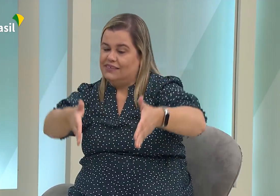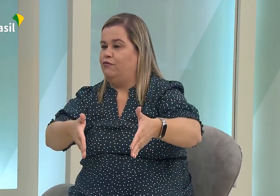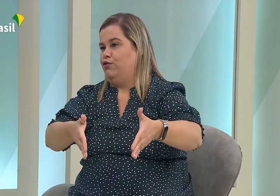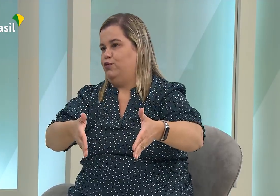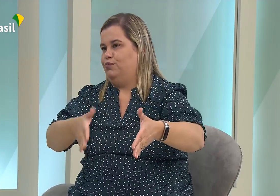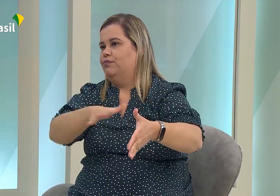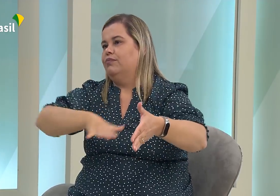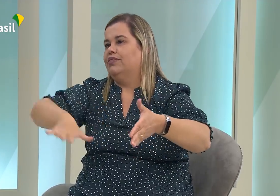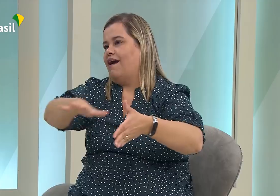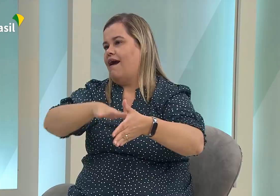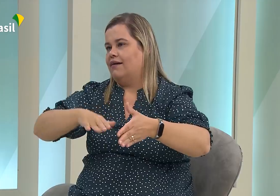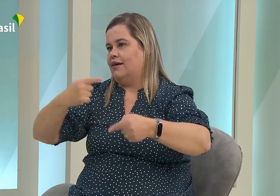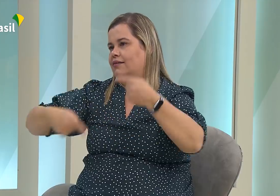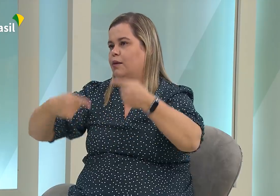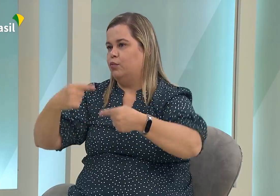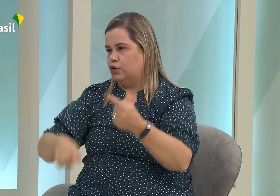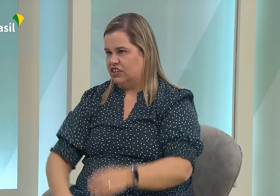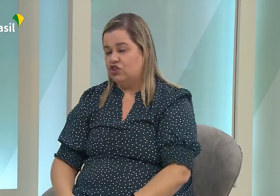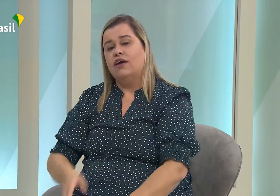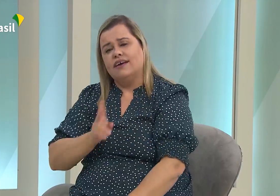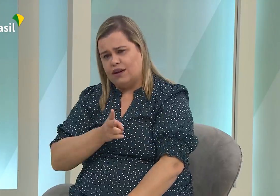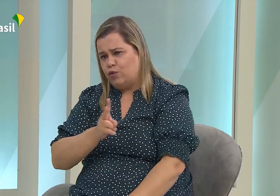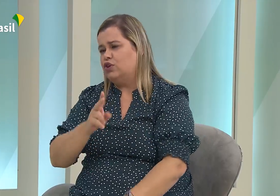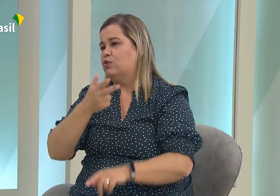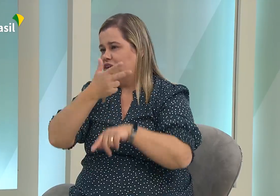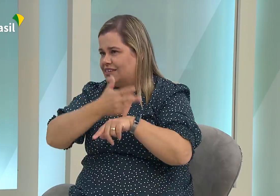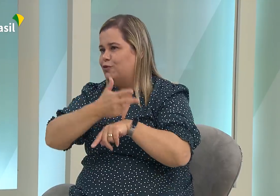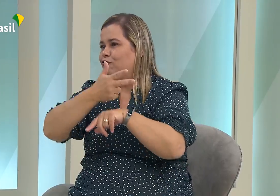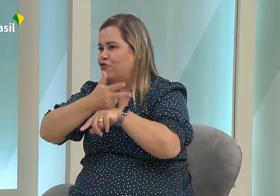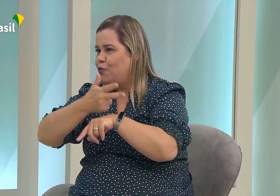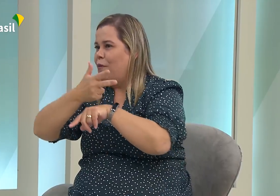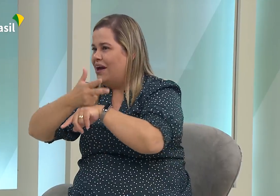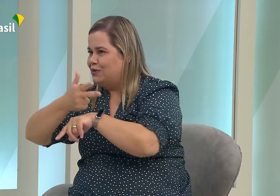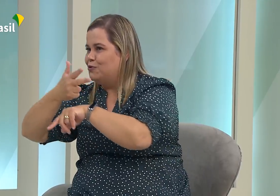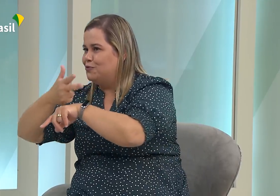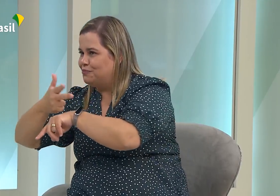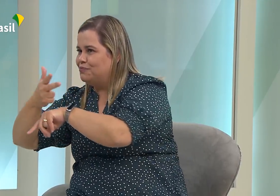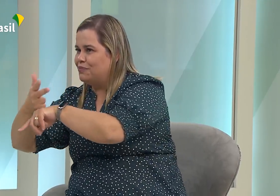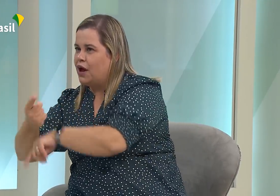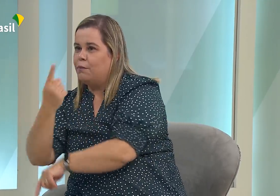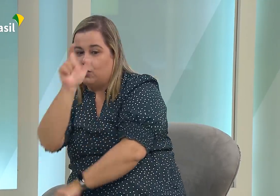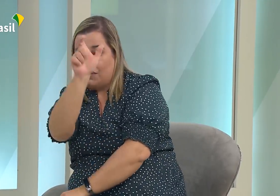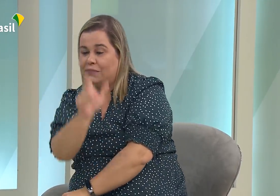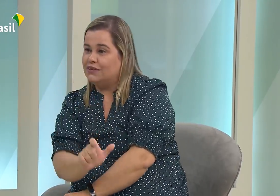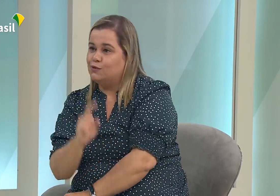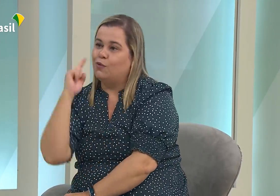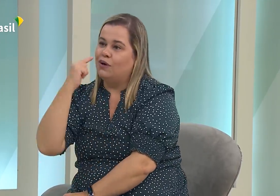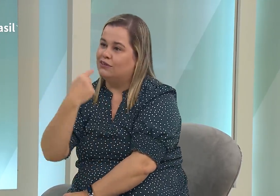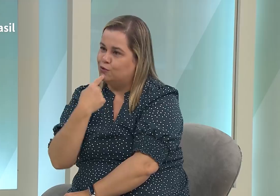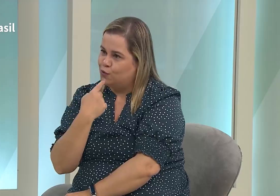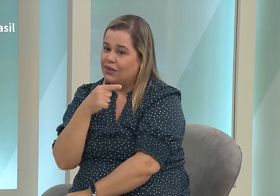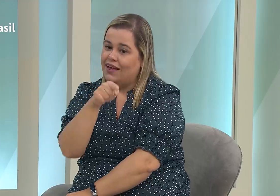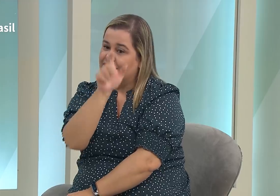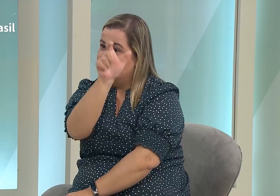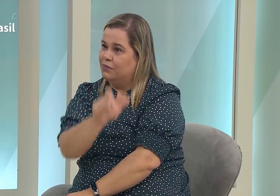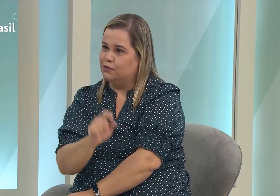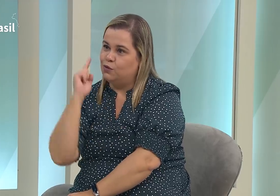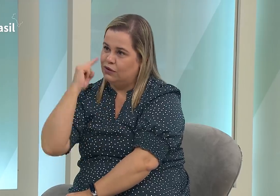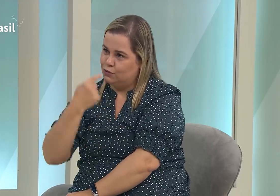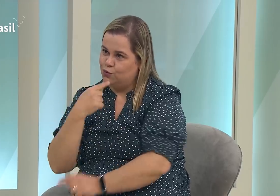desse projeto, para ensinar os sinais específicos da área da política, aqui no governo. E esse projeto está em andamento e continua